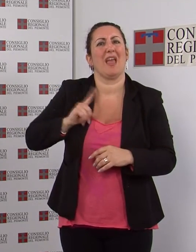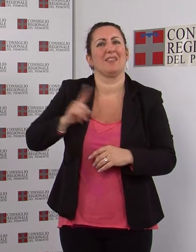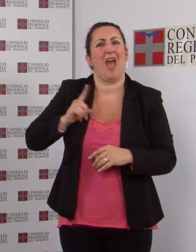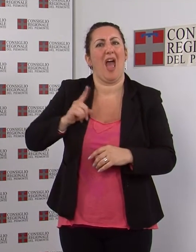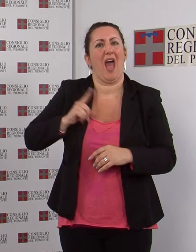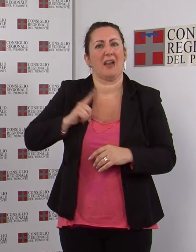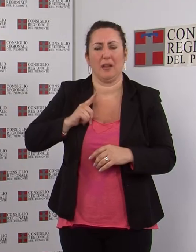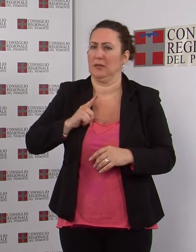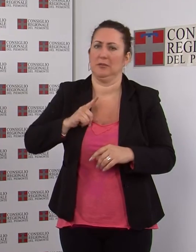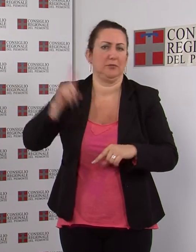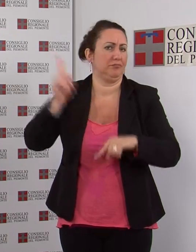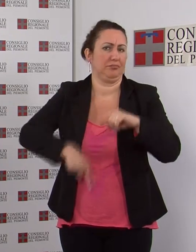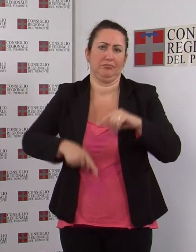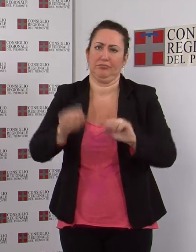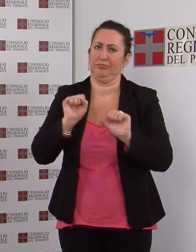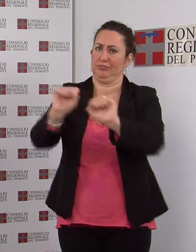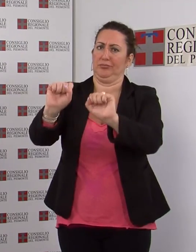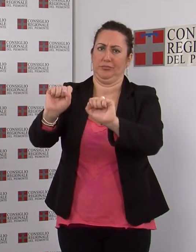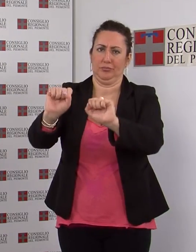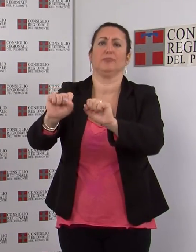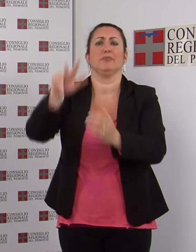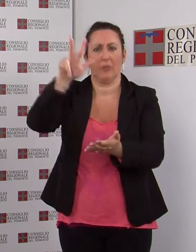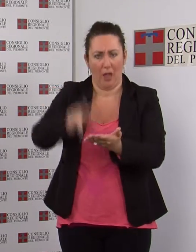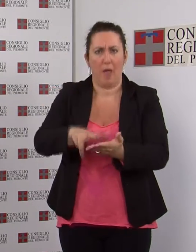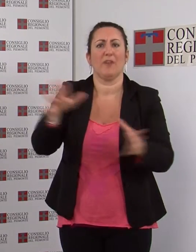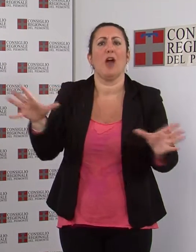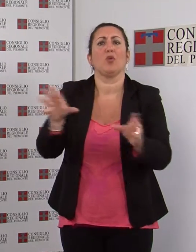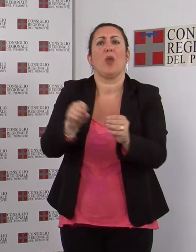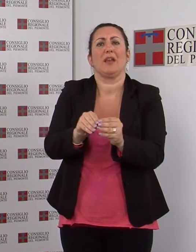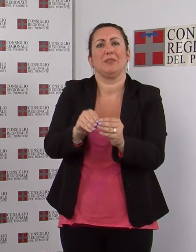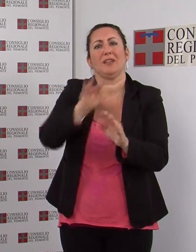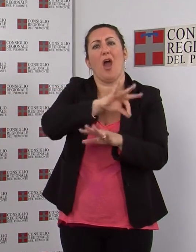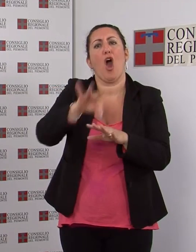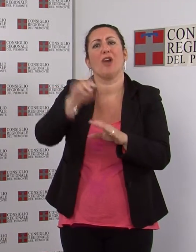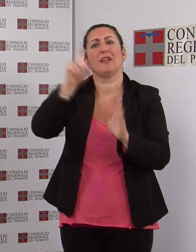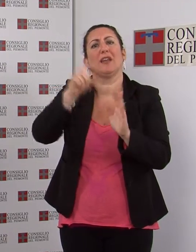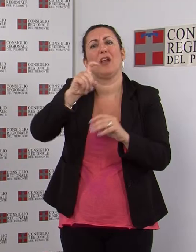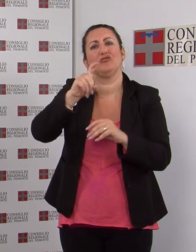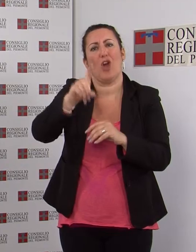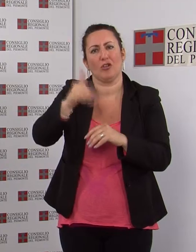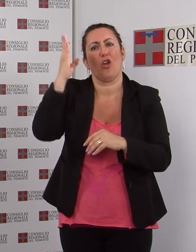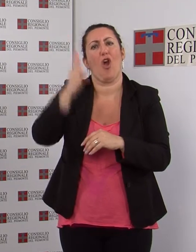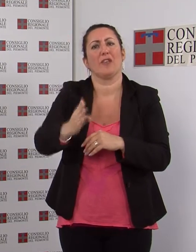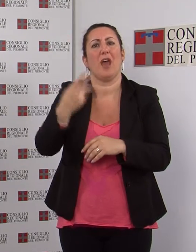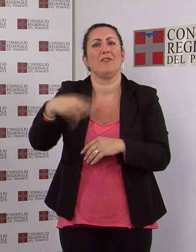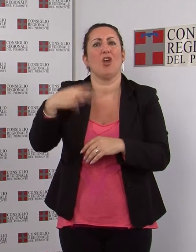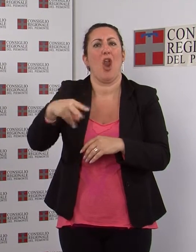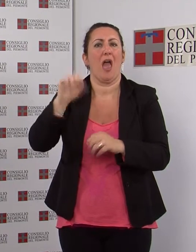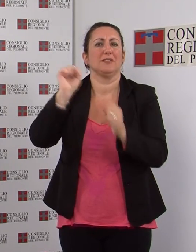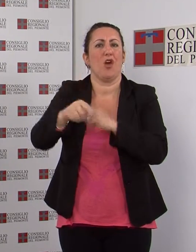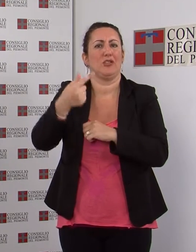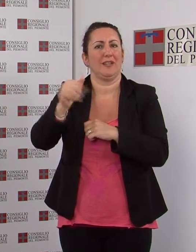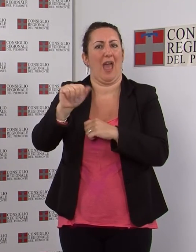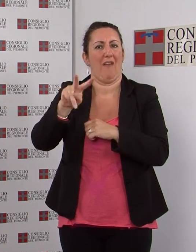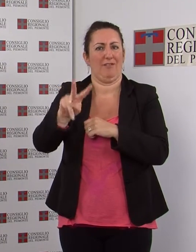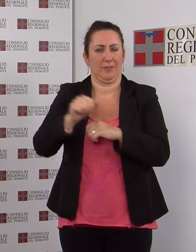ed ha approvato all'unanimità un ordine del giorno di condanna delle violenze contro il cantiere della TAV. Il Consiglio regionale al